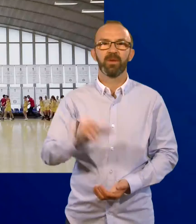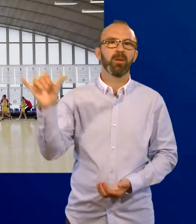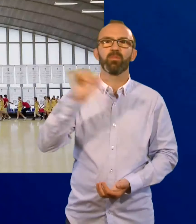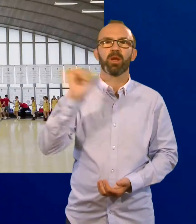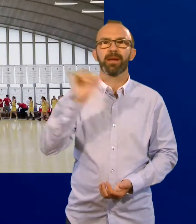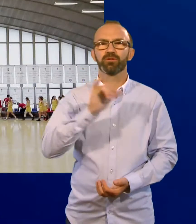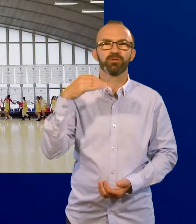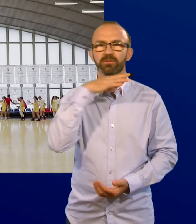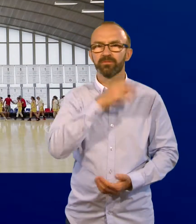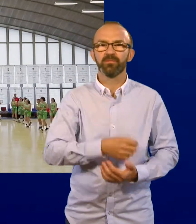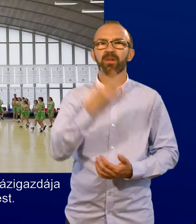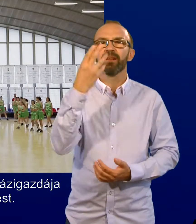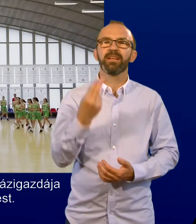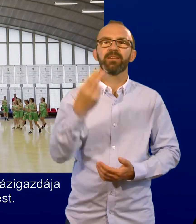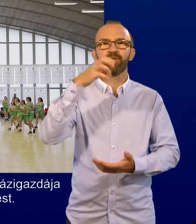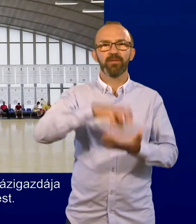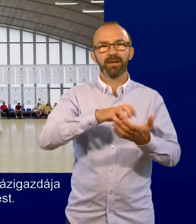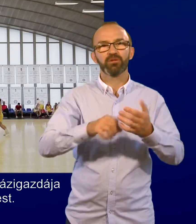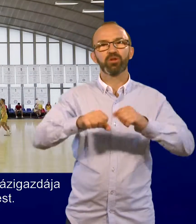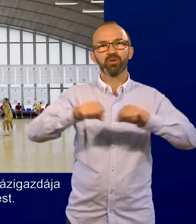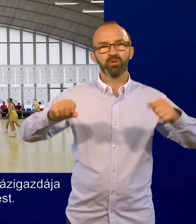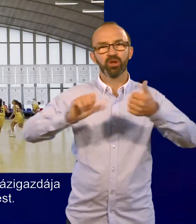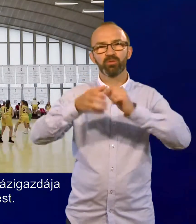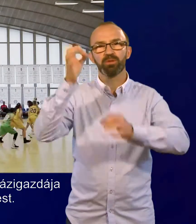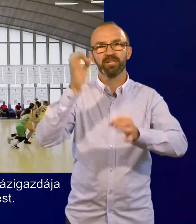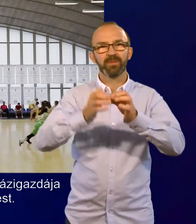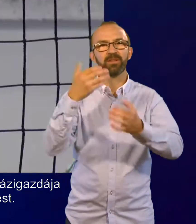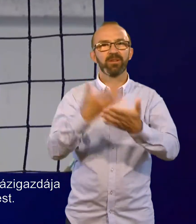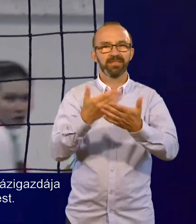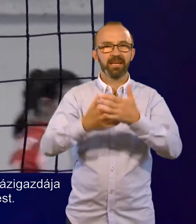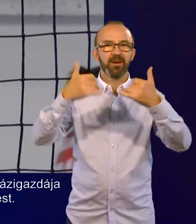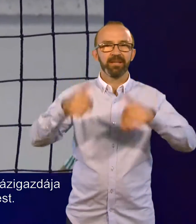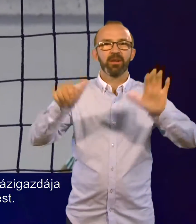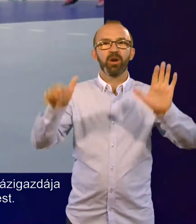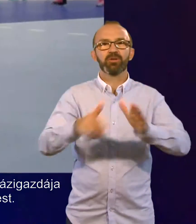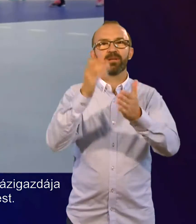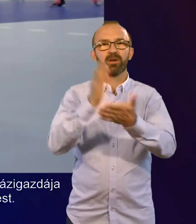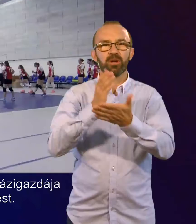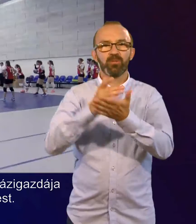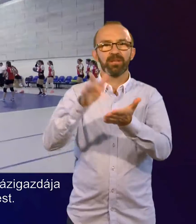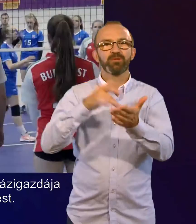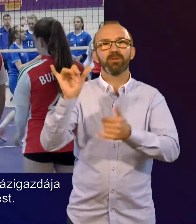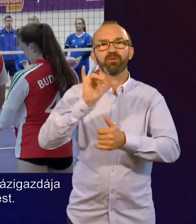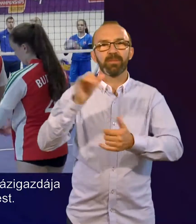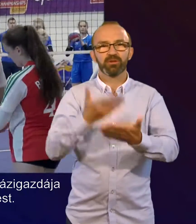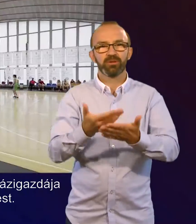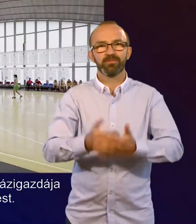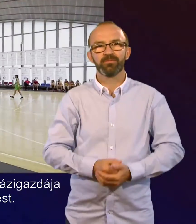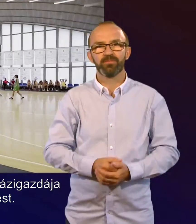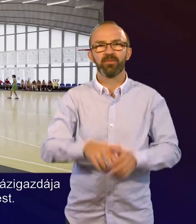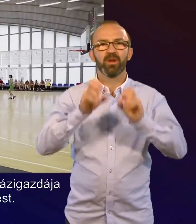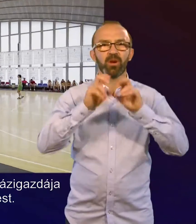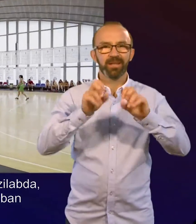Budapest! A négy főváros tornája sportesemény házigazdája idén hatodik alkalommal ismét